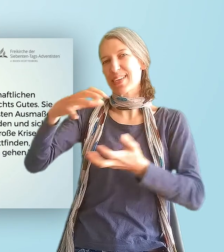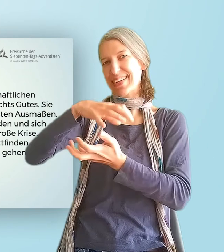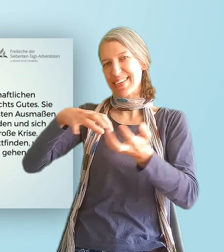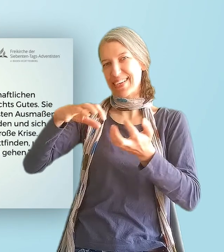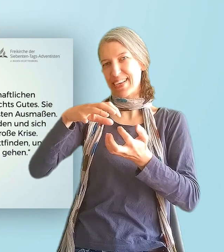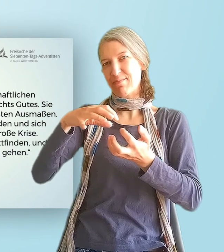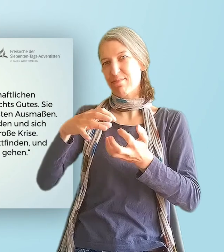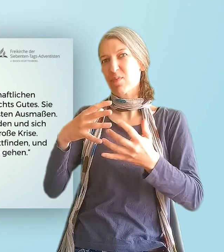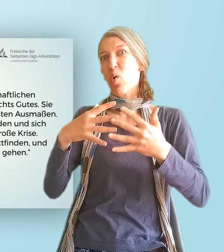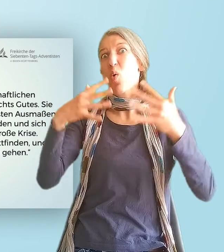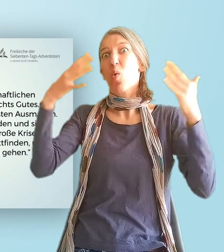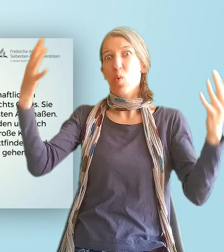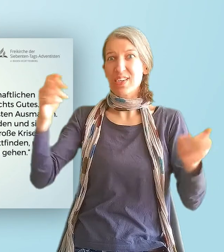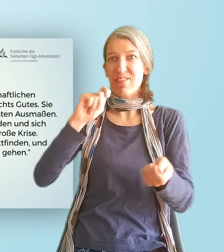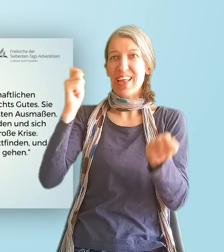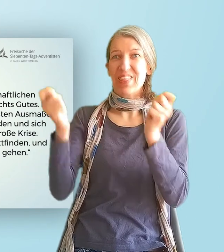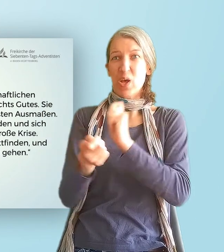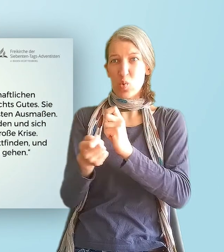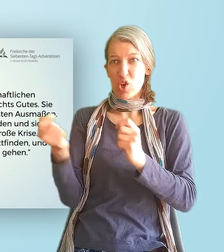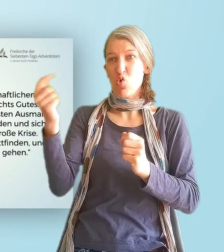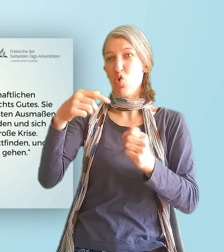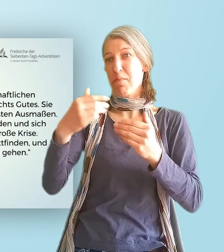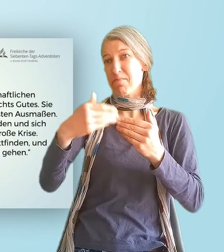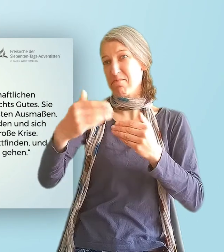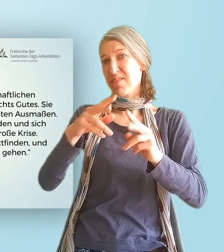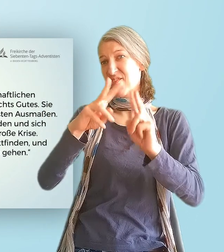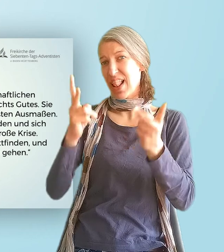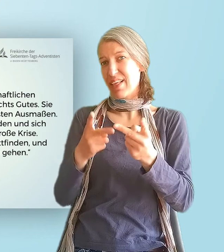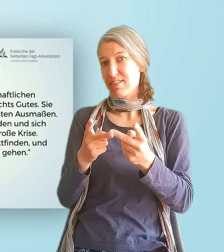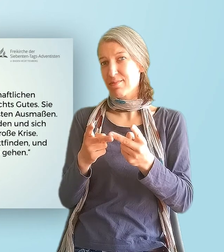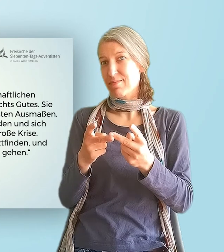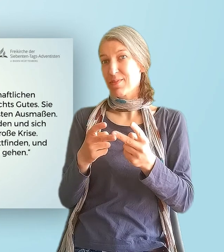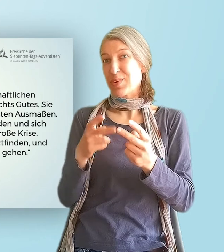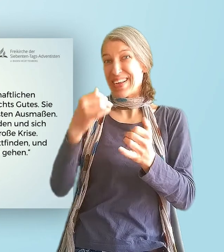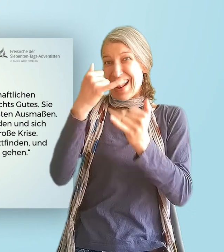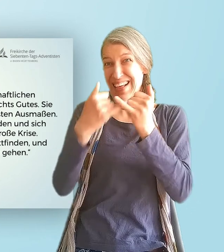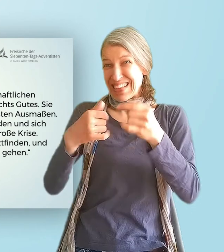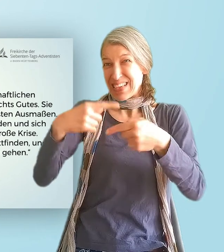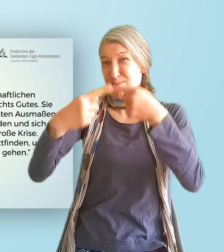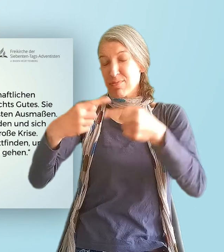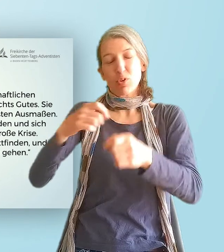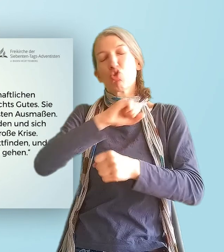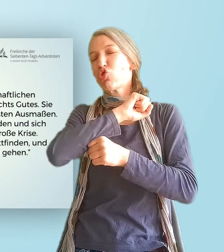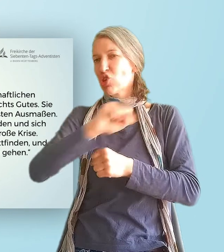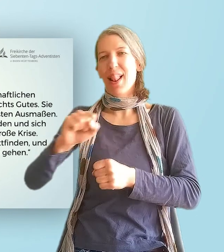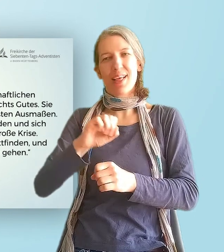stattfinden. Und die letzten Entwicklungen werden sehr schnell vor sich gehen.